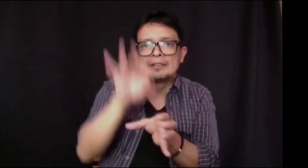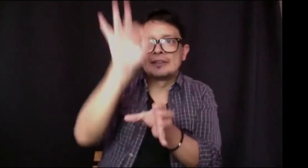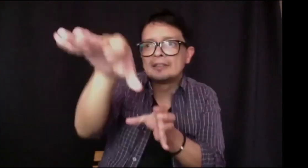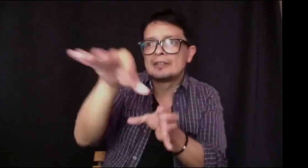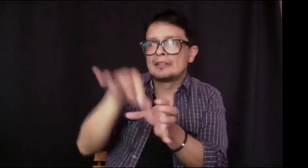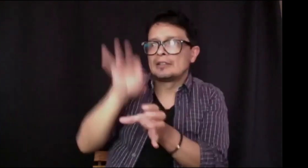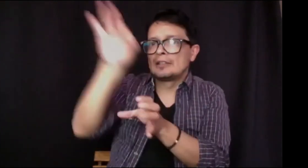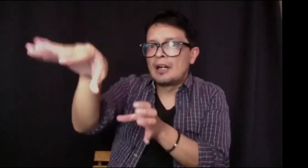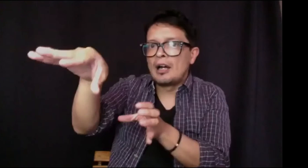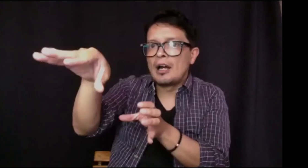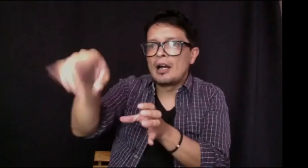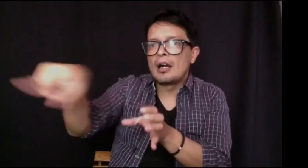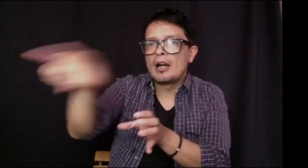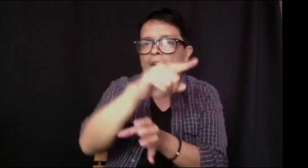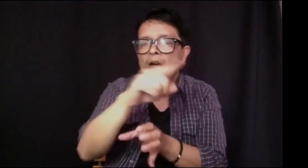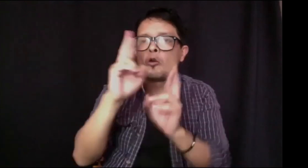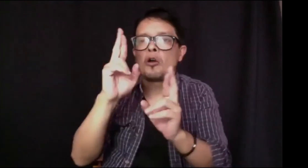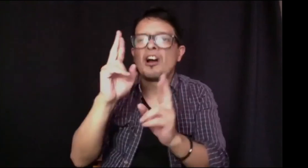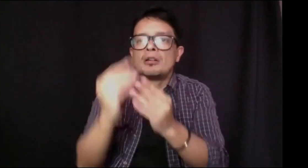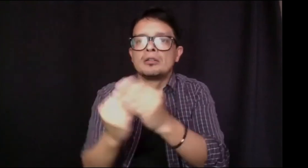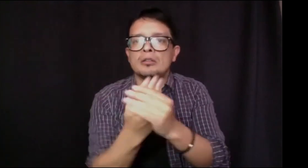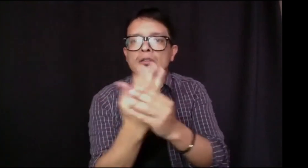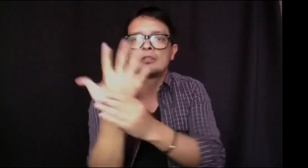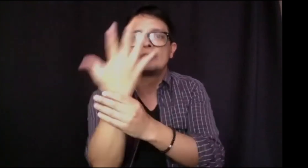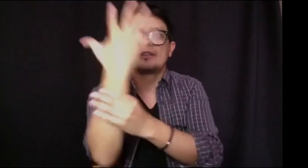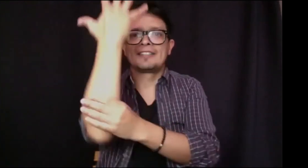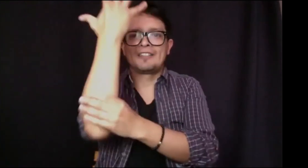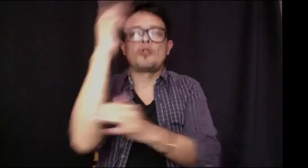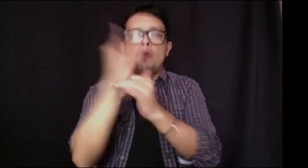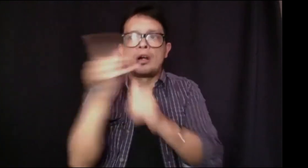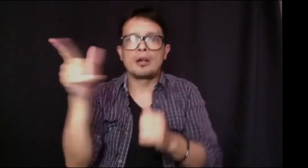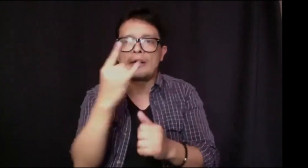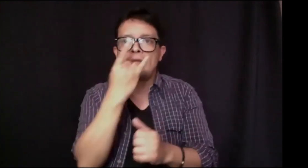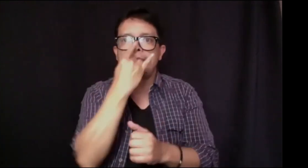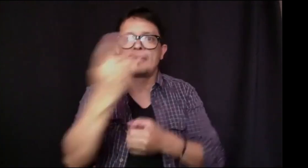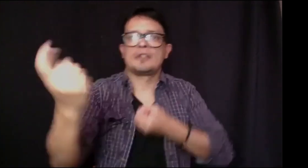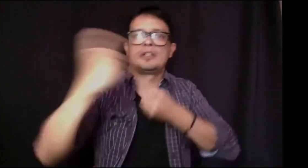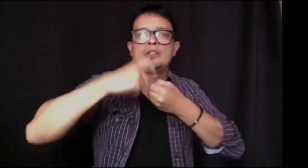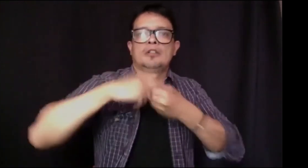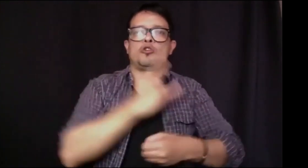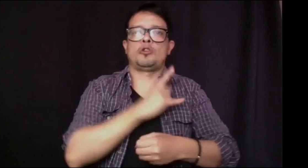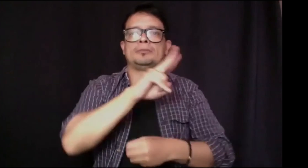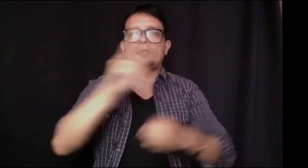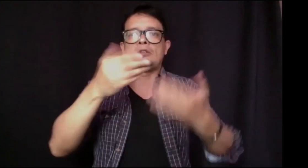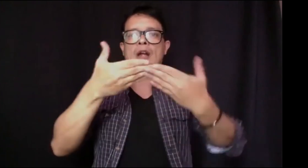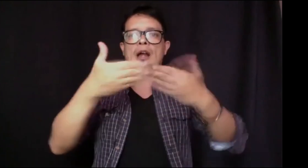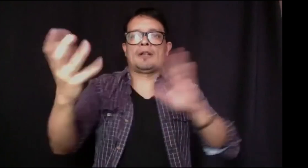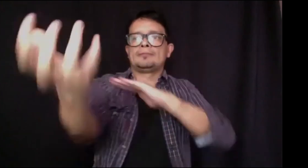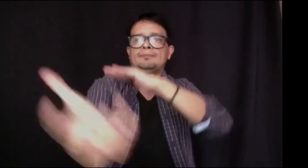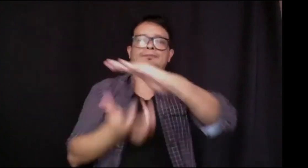otras semilleros que puedan haber, poder de alguna u otra forma mejorar. Y que esto a futuro se convierta en un árbol